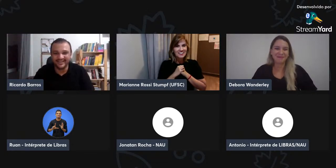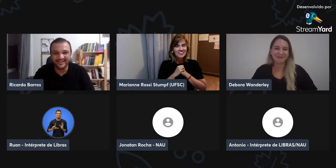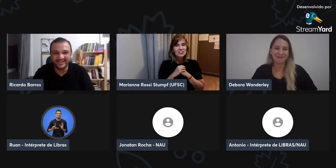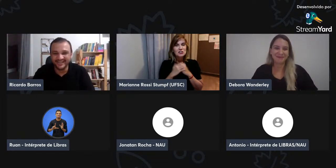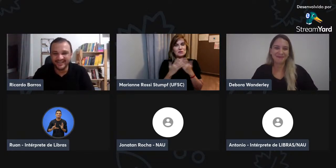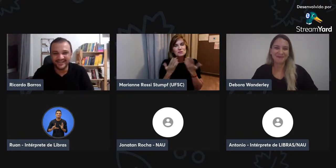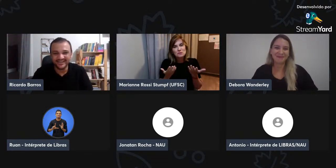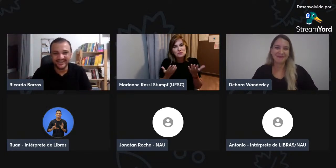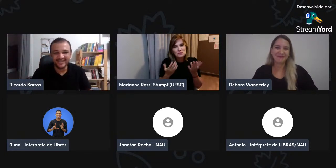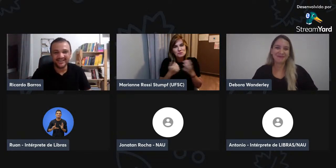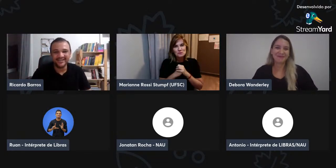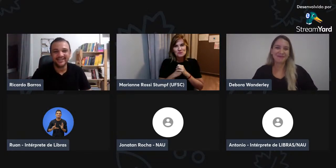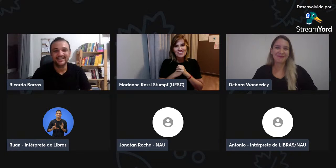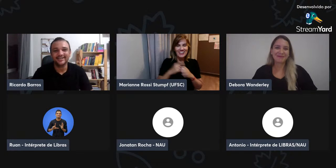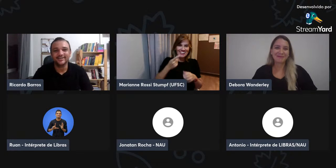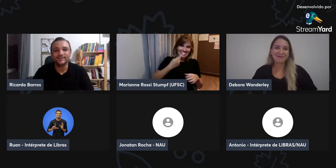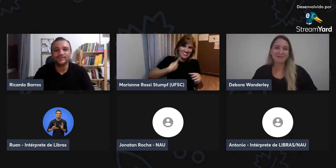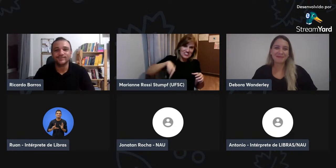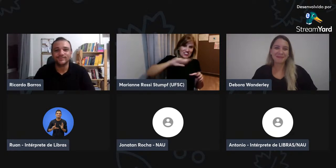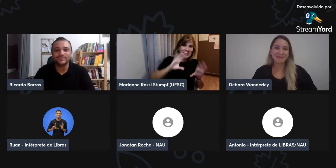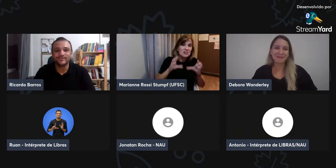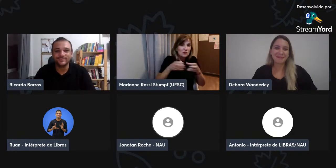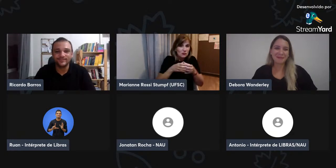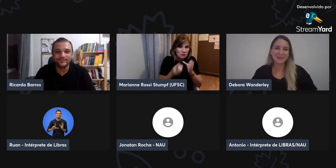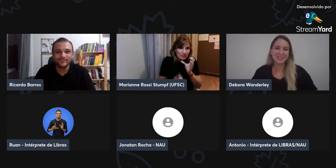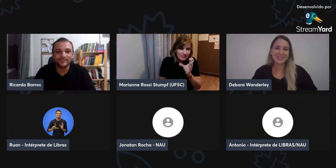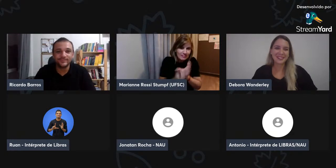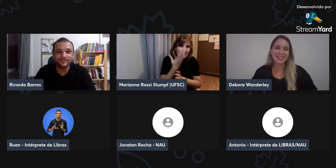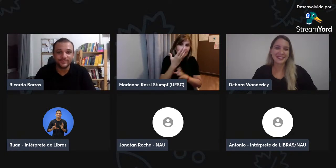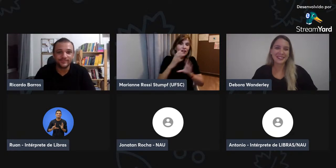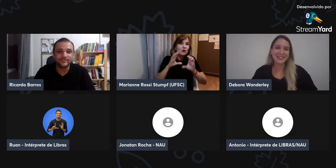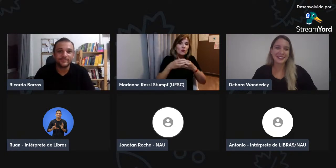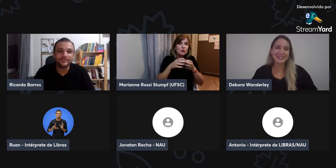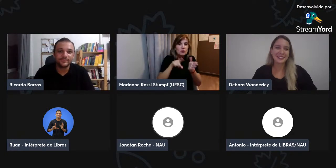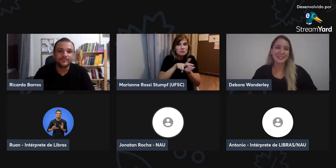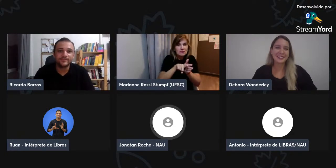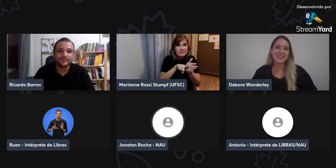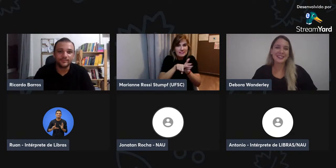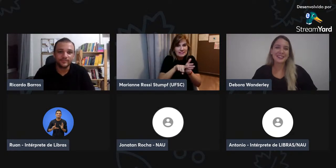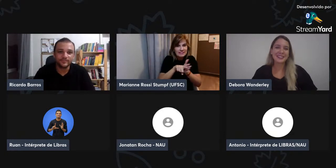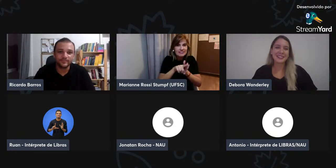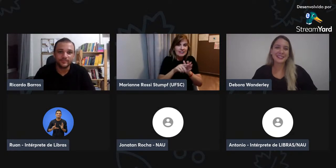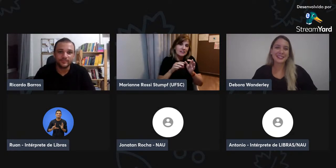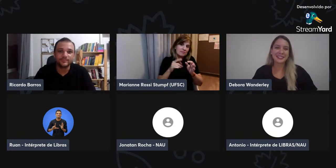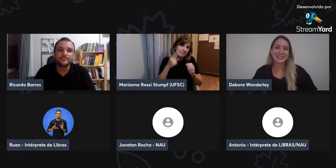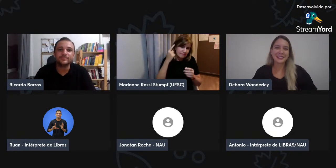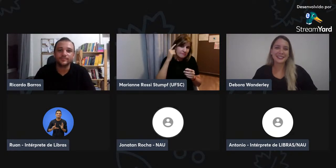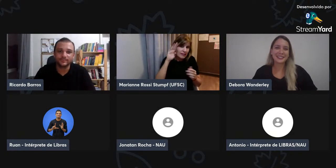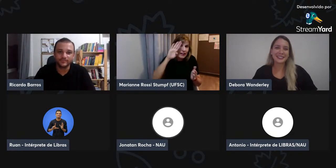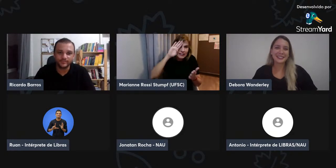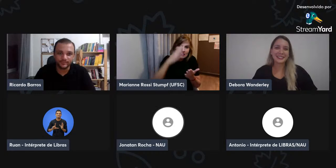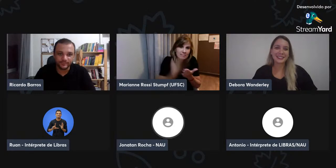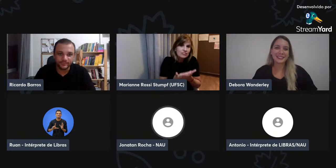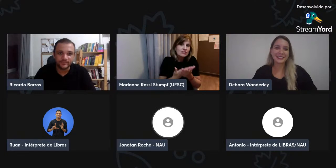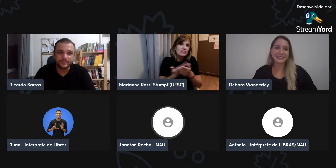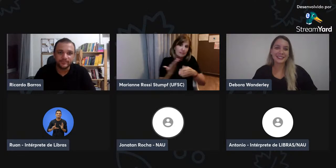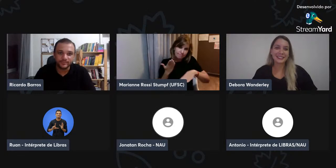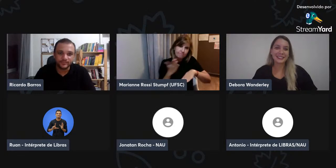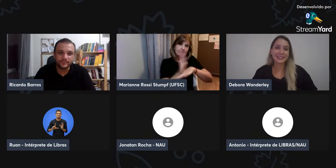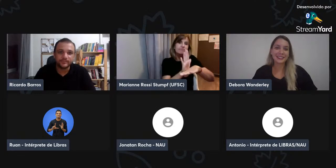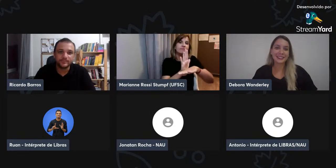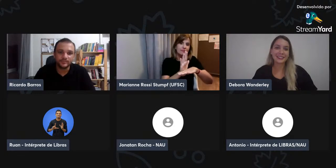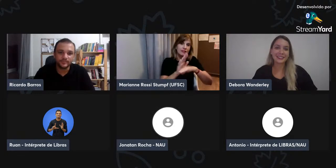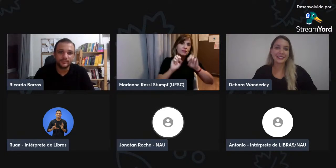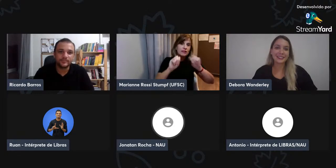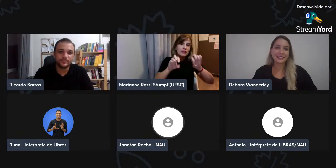esclarecer. Então, então nosso grupo aqui, nosso grupo de pesquisa surgiu